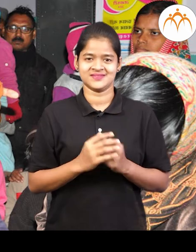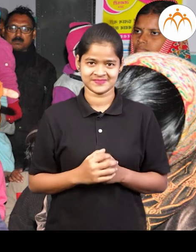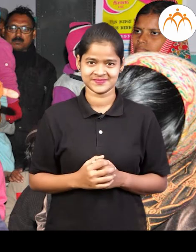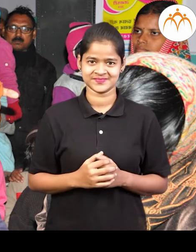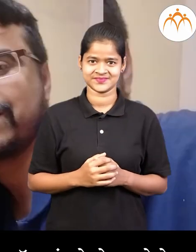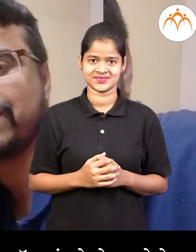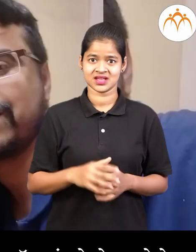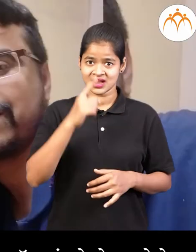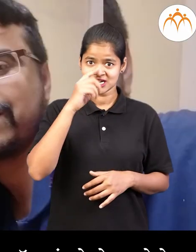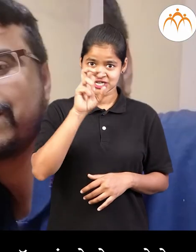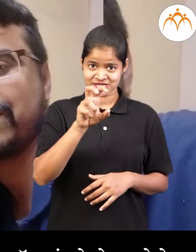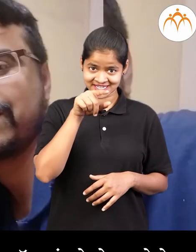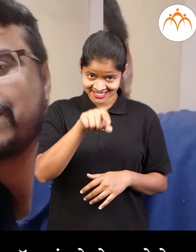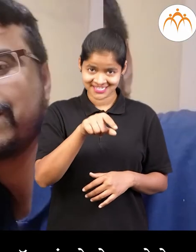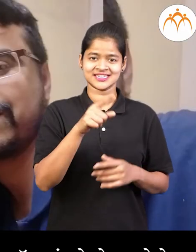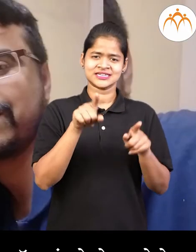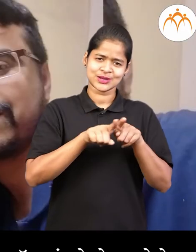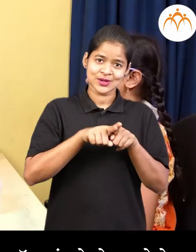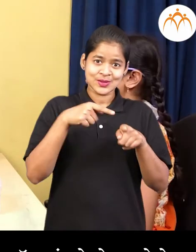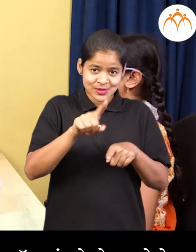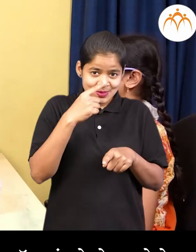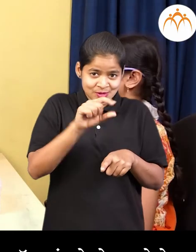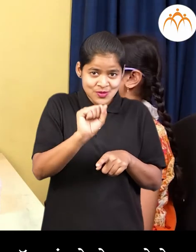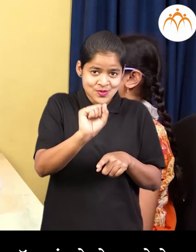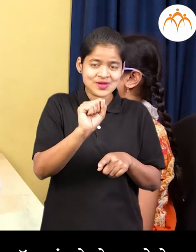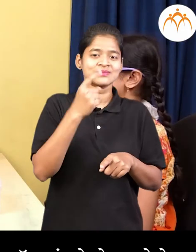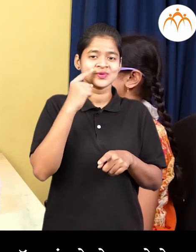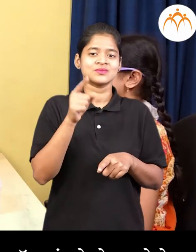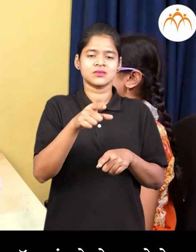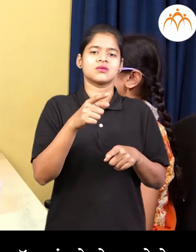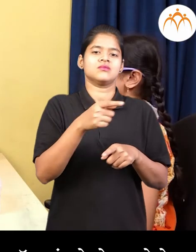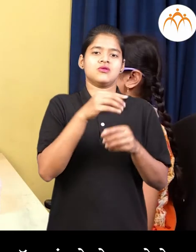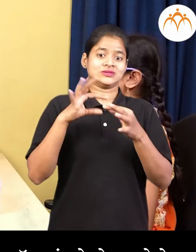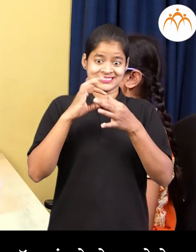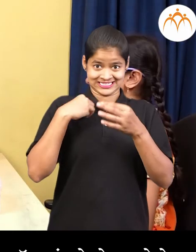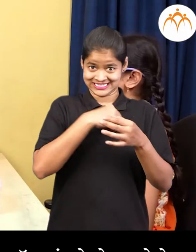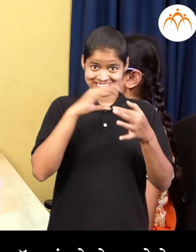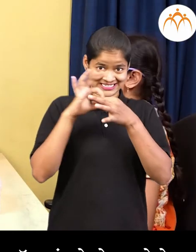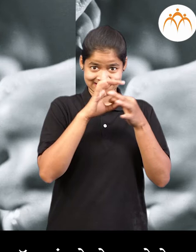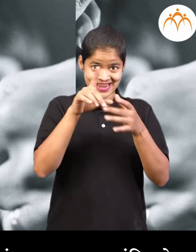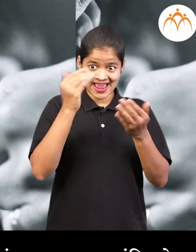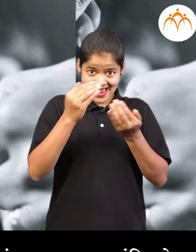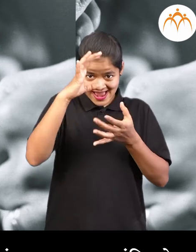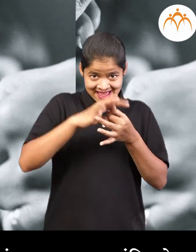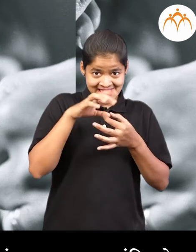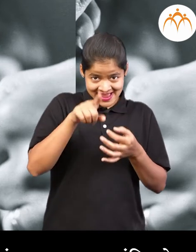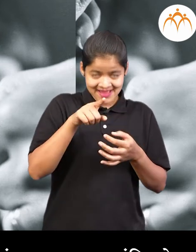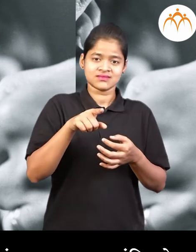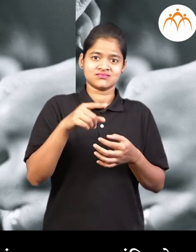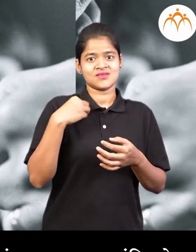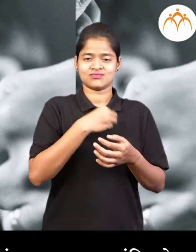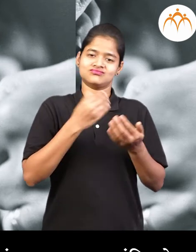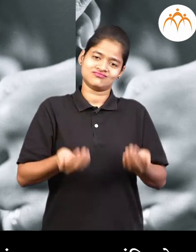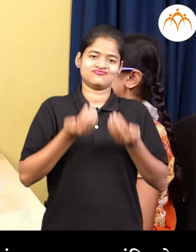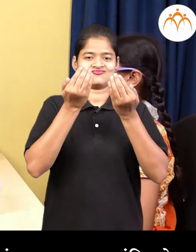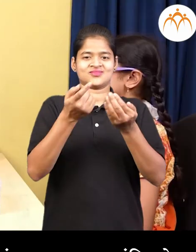अंजली लाही काका काकू लाहान मुलांचा डॉक्टरान कडे गेहुन गिले कोणतीलस केमा